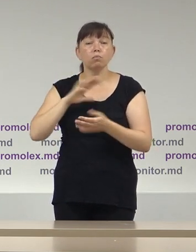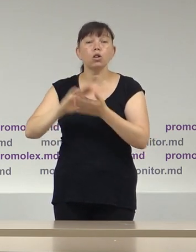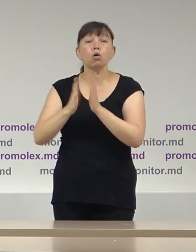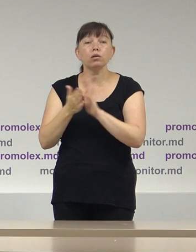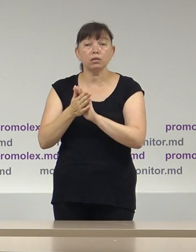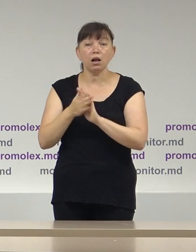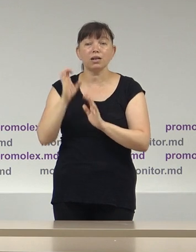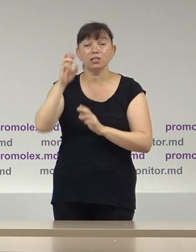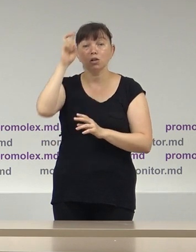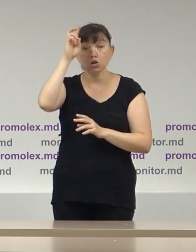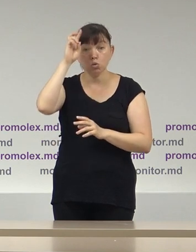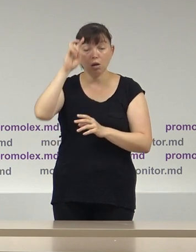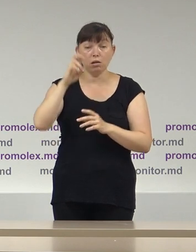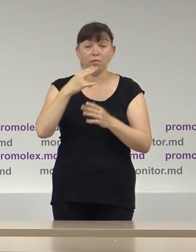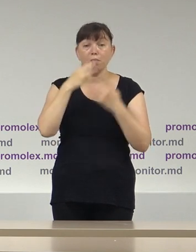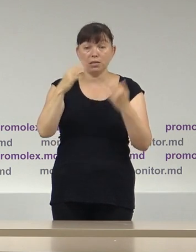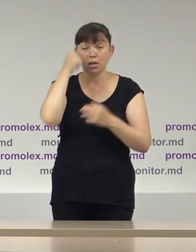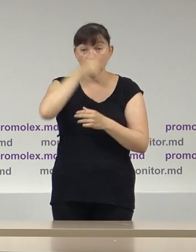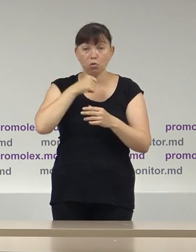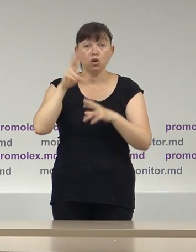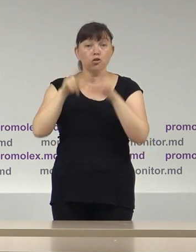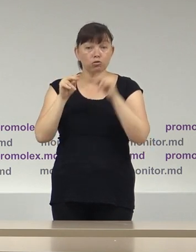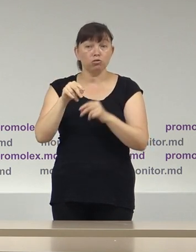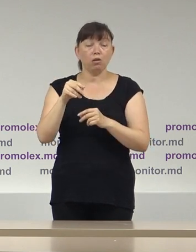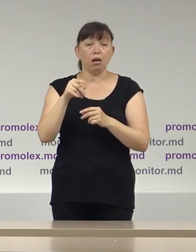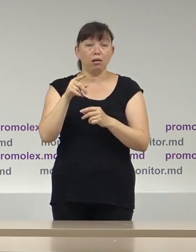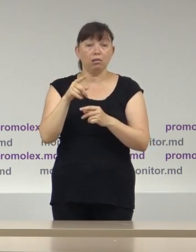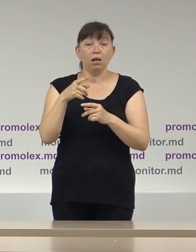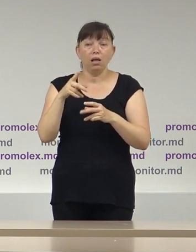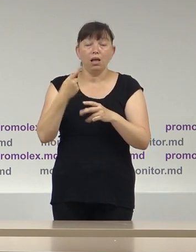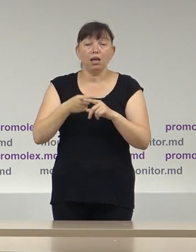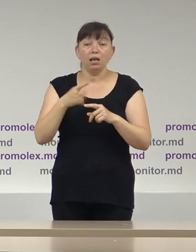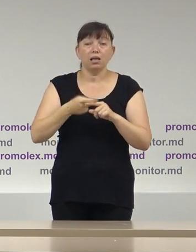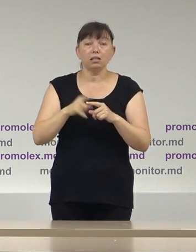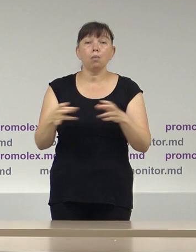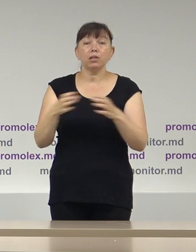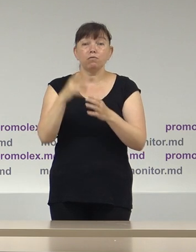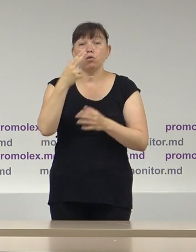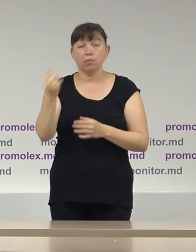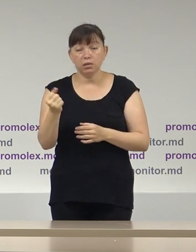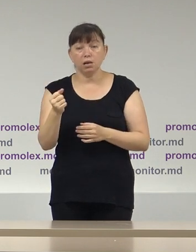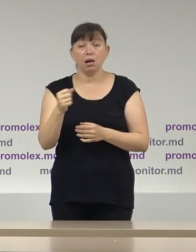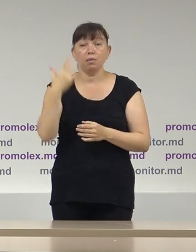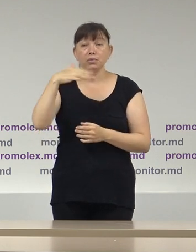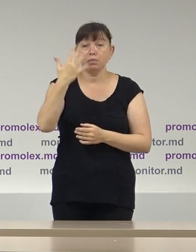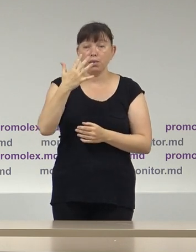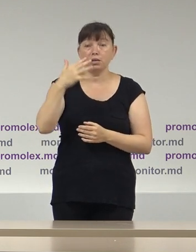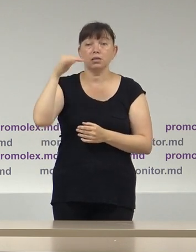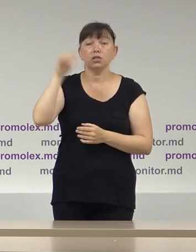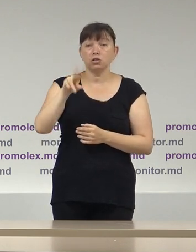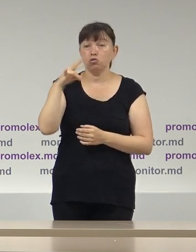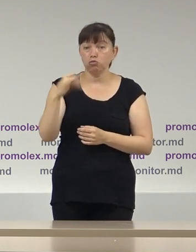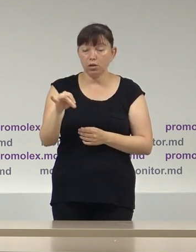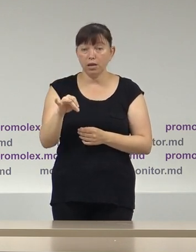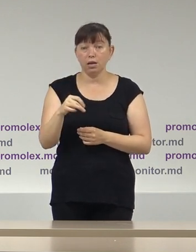publice cu statul în ultimii ani, și anume, vorbim aici despre platforma de unitate și adevăr cu 55.000 de lei,